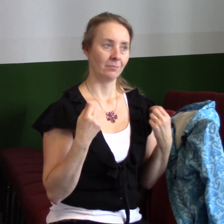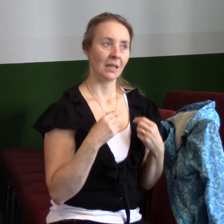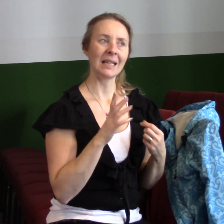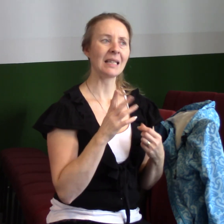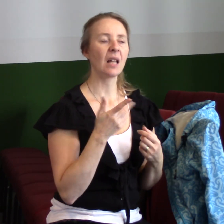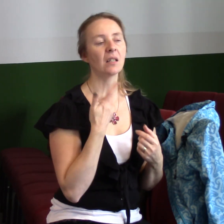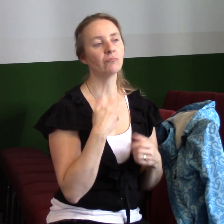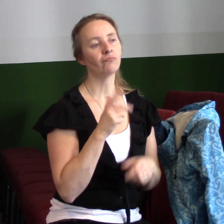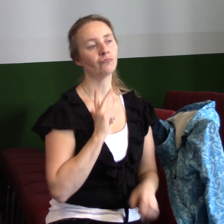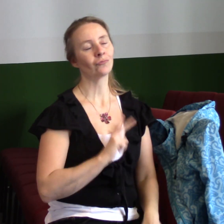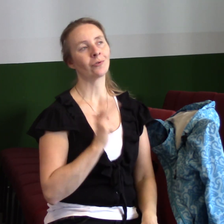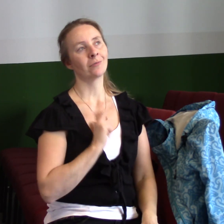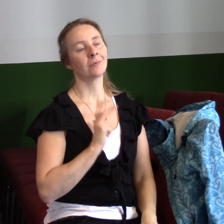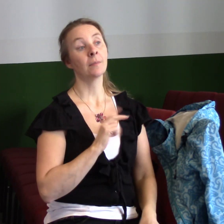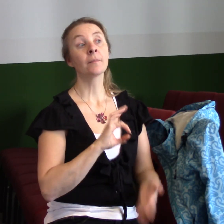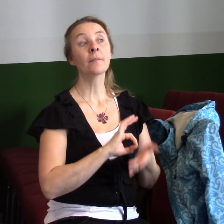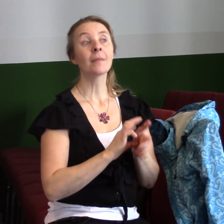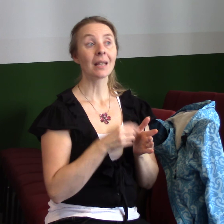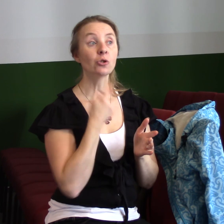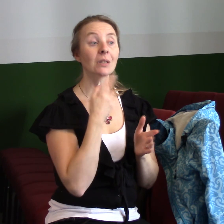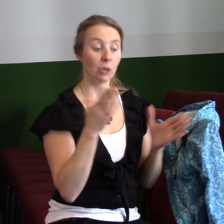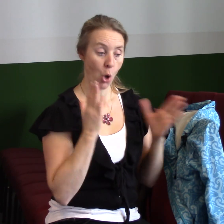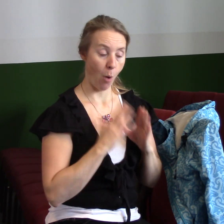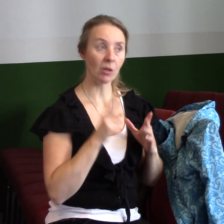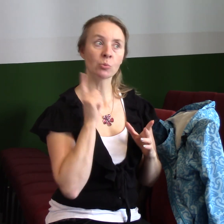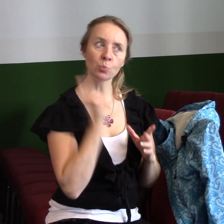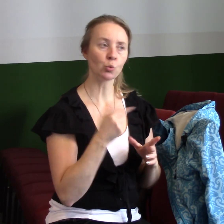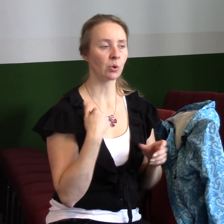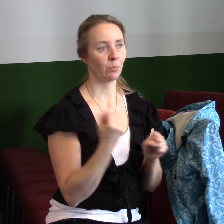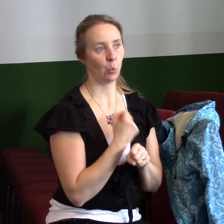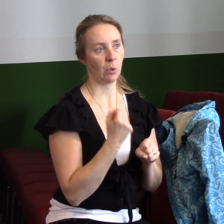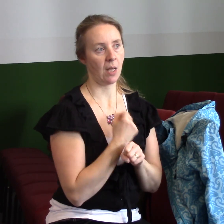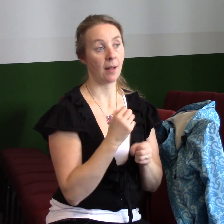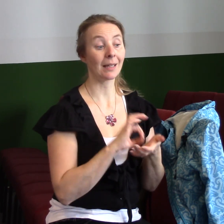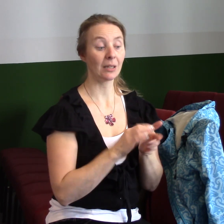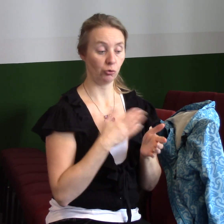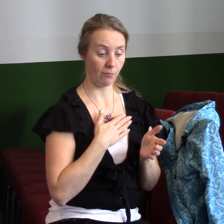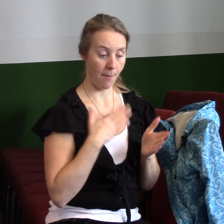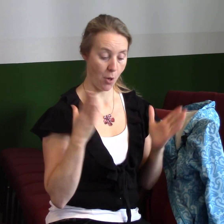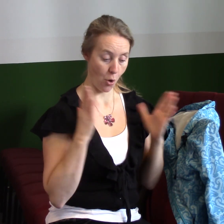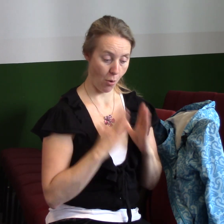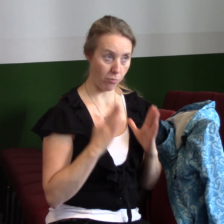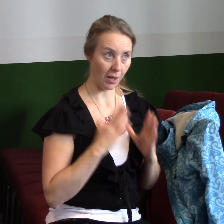věc. Jestli se chci obléct, musím něco dělat. A jestli si mám obléct, tak to znamená, že aktivně